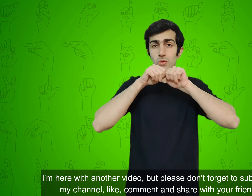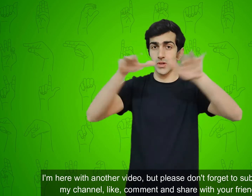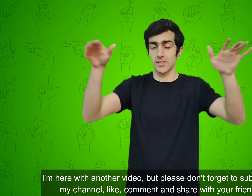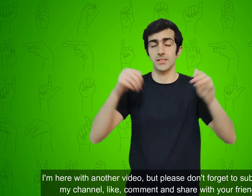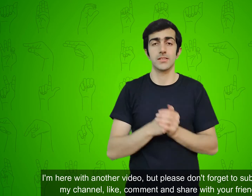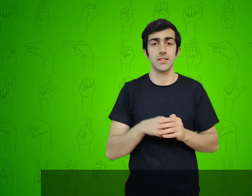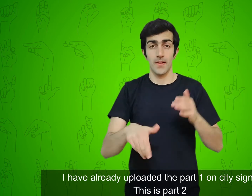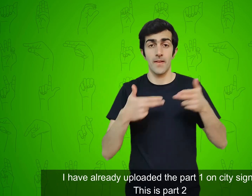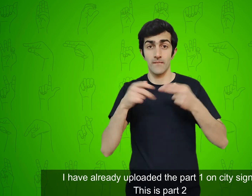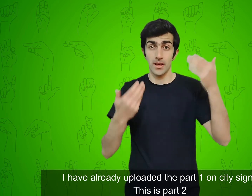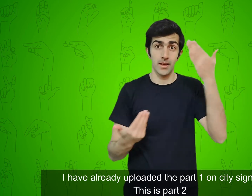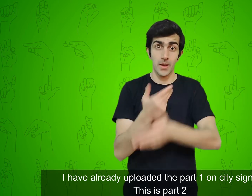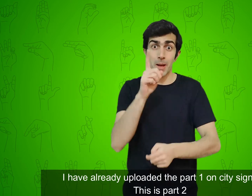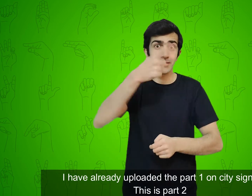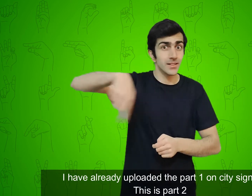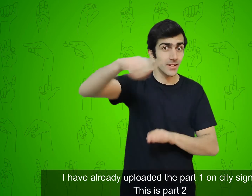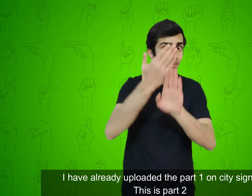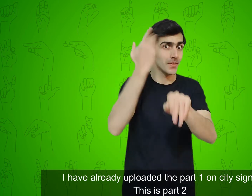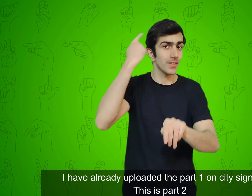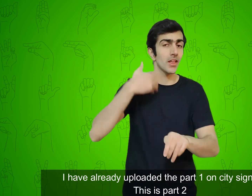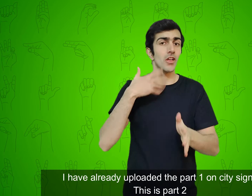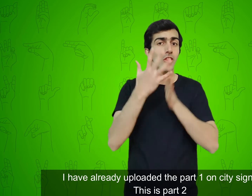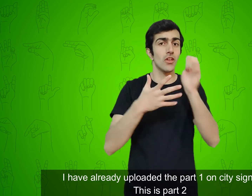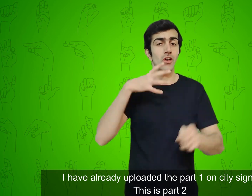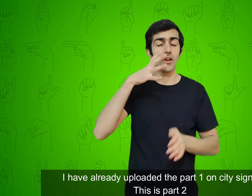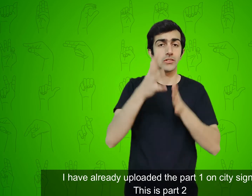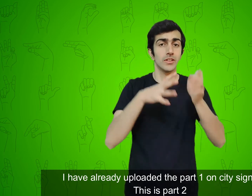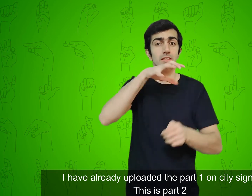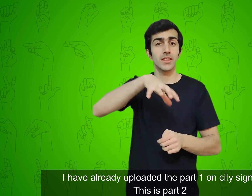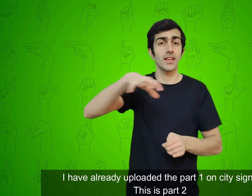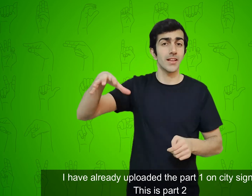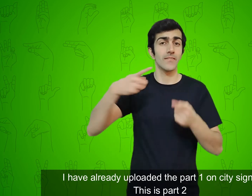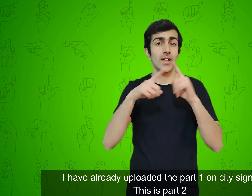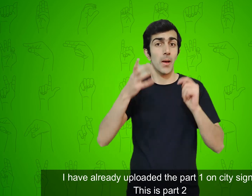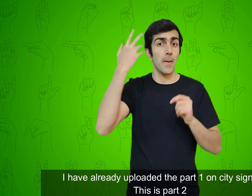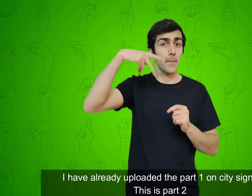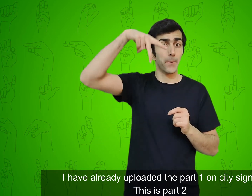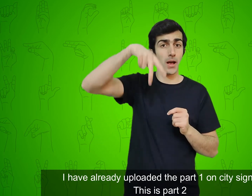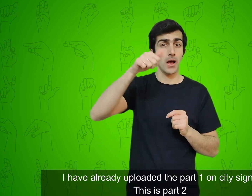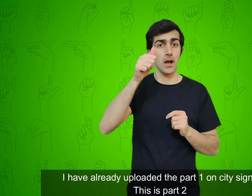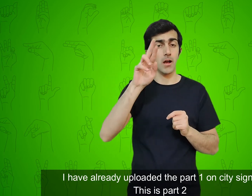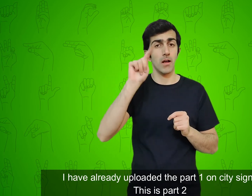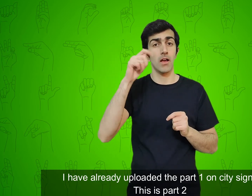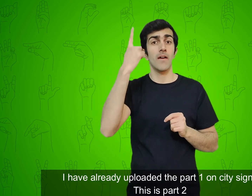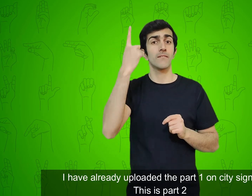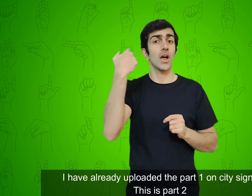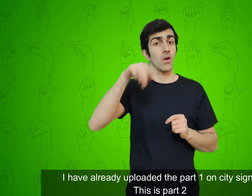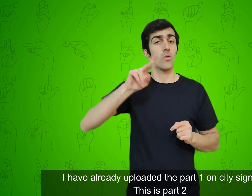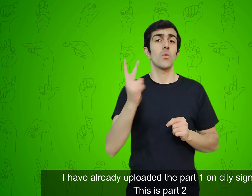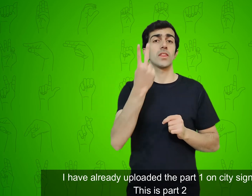कमेंट और शेयर करना मत बूलेगा मैं आलरेड़ी इस वीडियो का सिटी साइन्स का पार्ट वन अप्लोड कर चुका हूँ अब